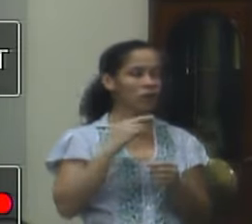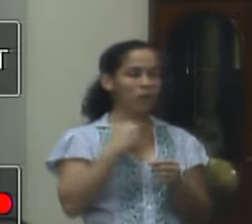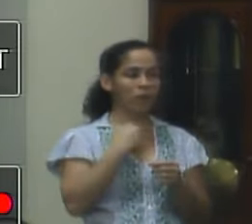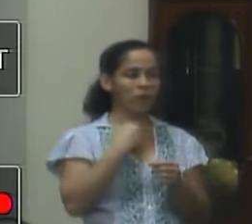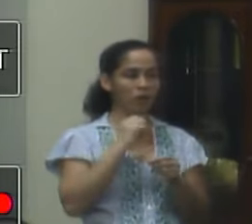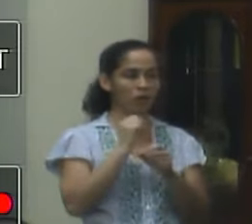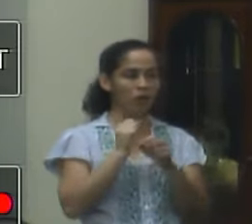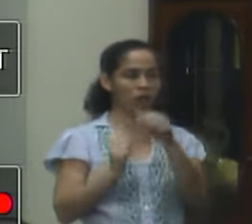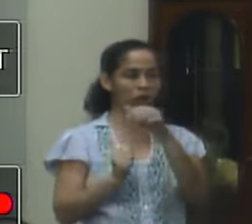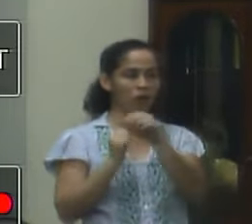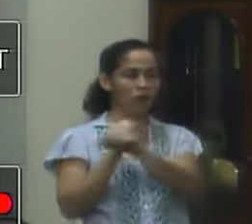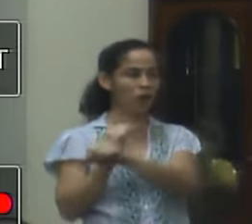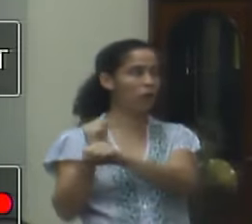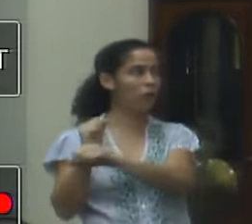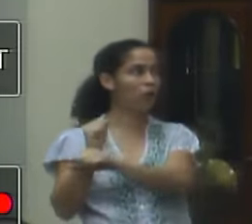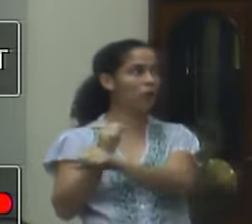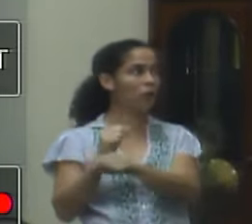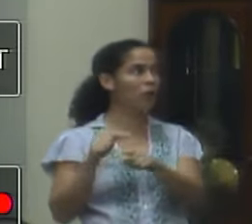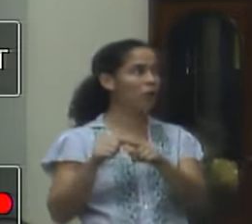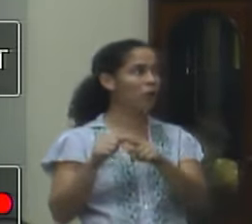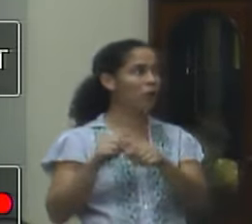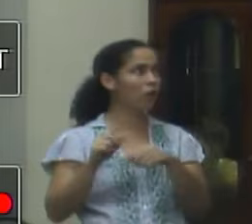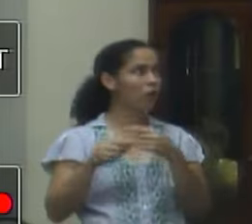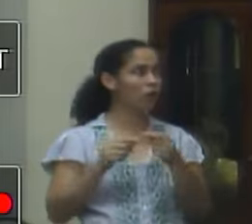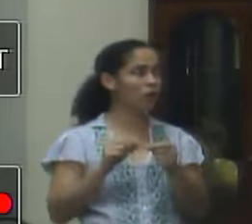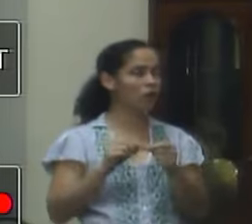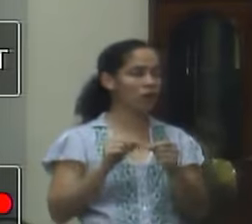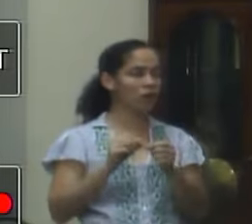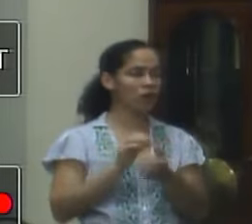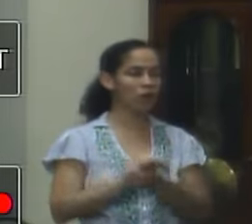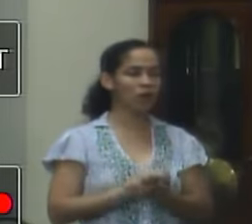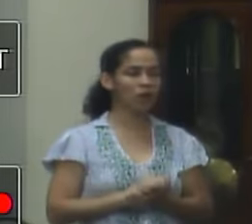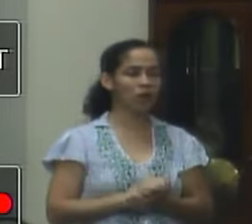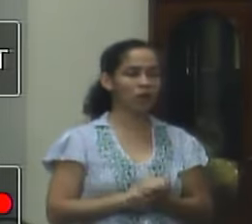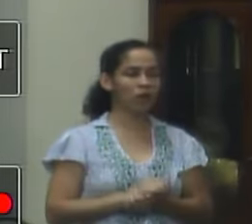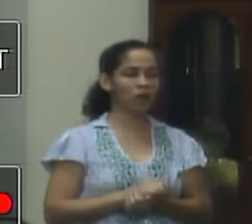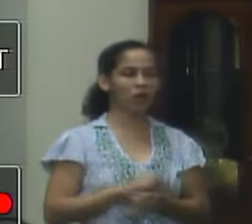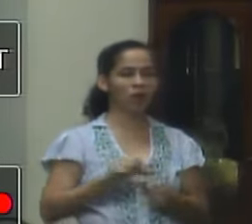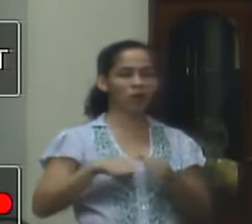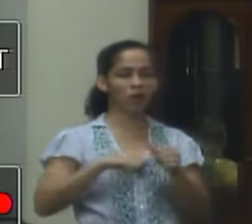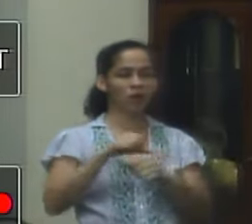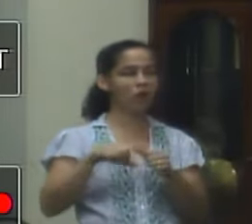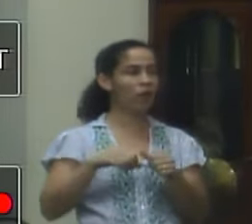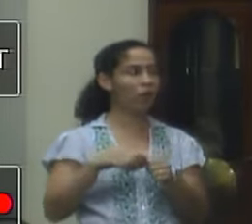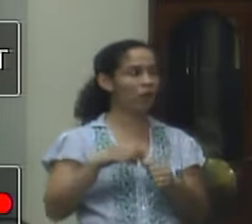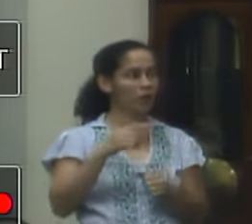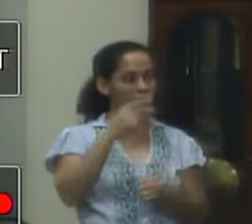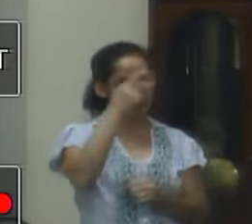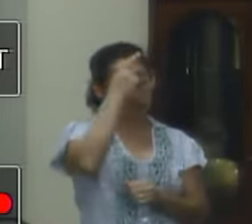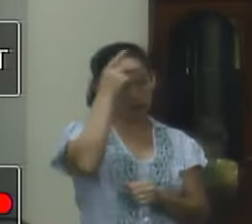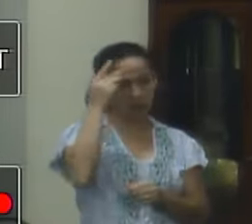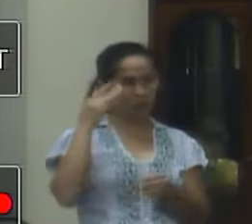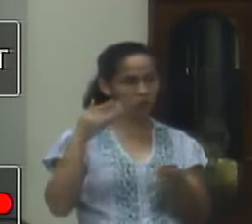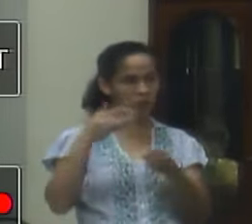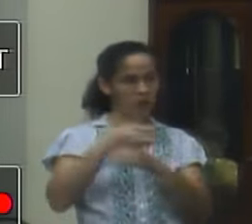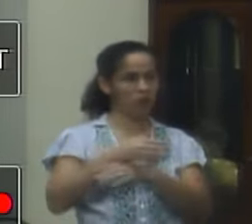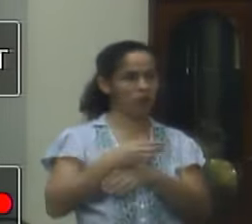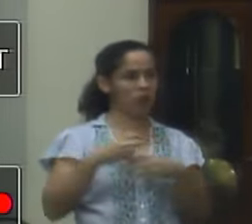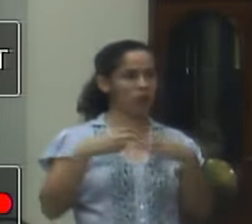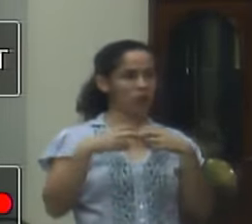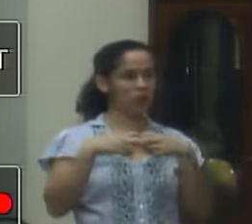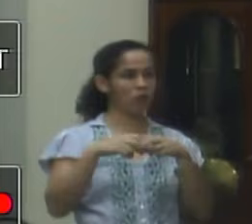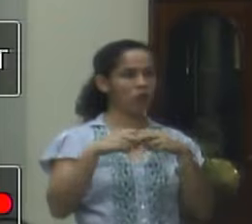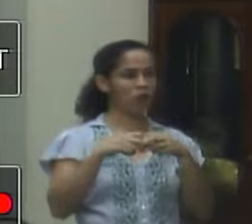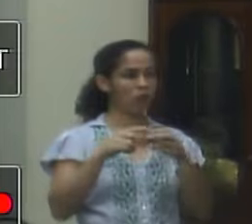Paracambi e Japeri ainda é o único mas eles também pretendem fazer essa duplicação então a pessoa entra no trem